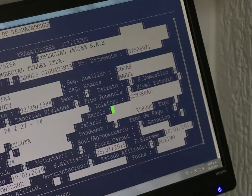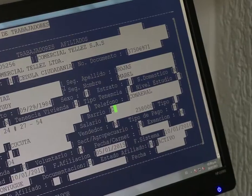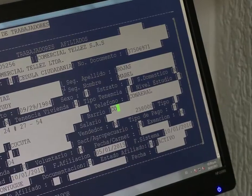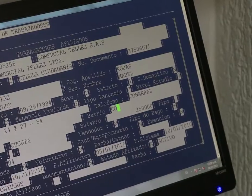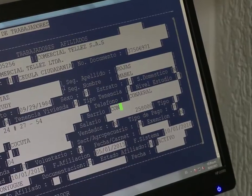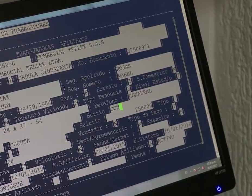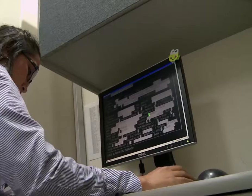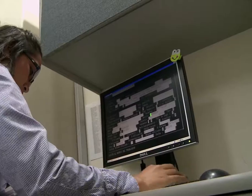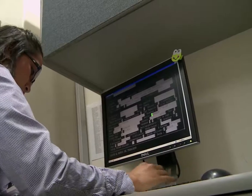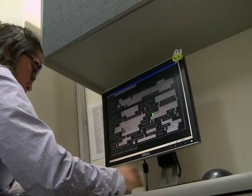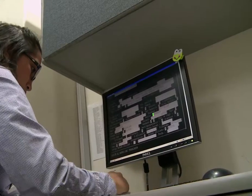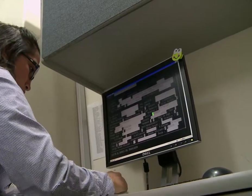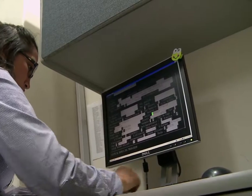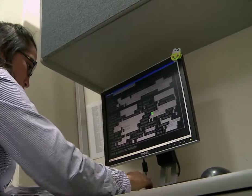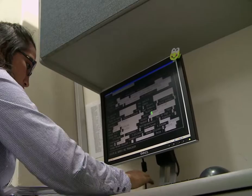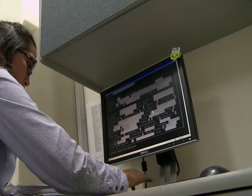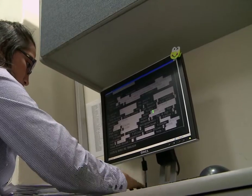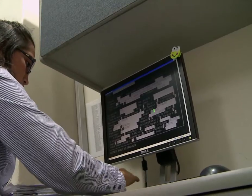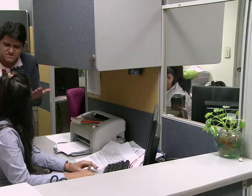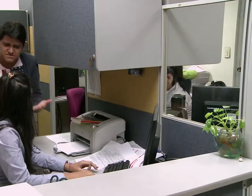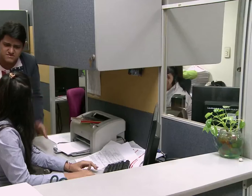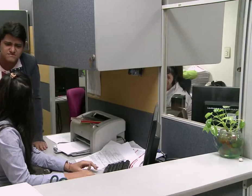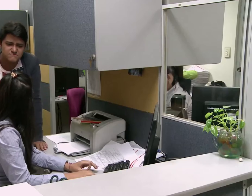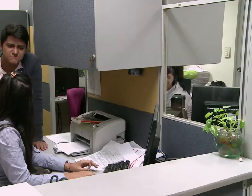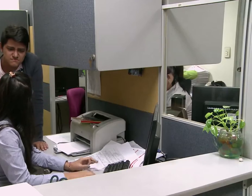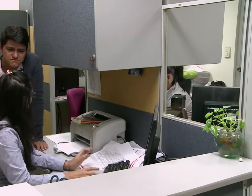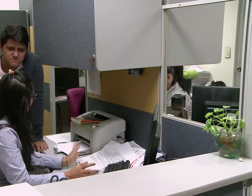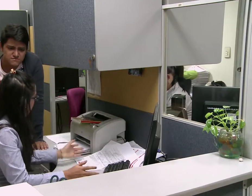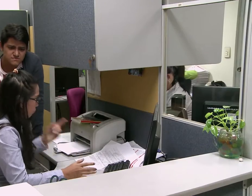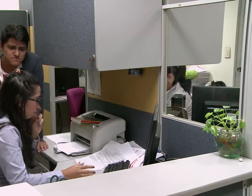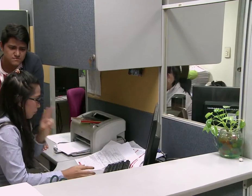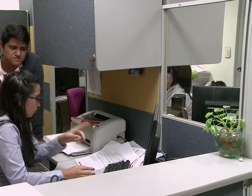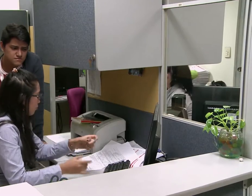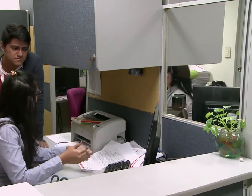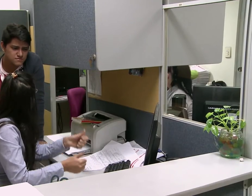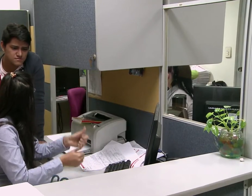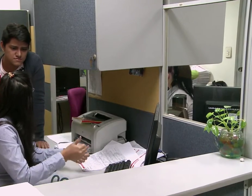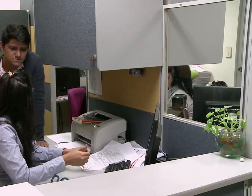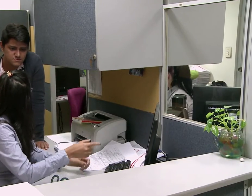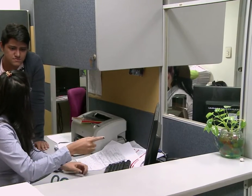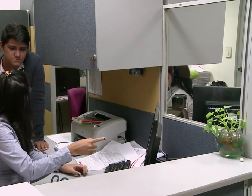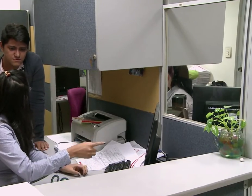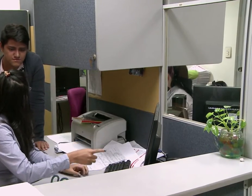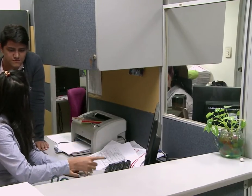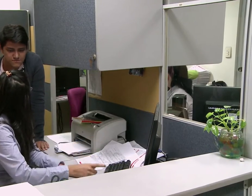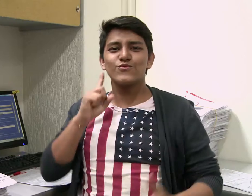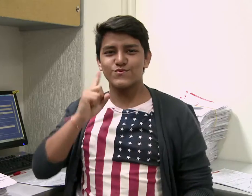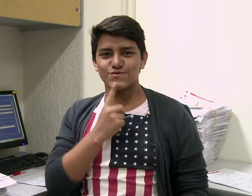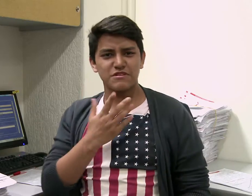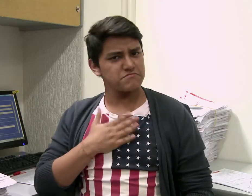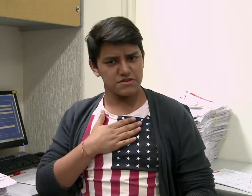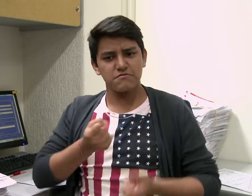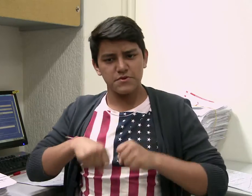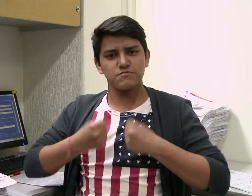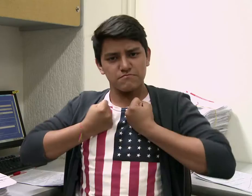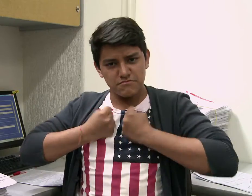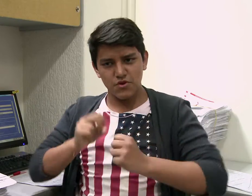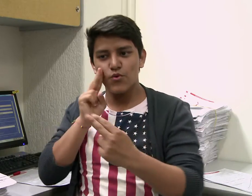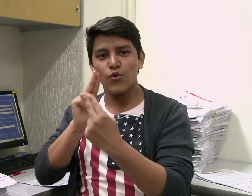que aprovechan esas oportunidades al máximo. Me siento muy bien. Antes era realmente difícil la comunicación con las personas